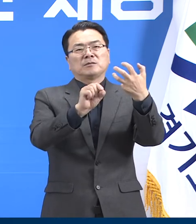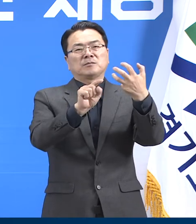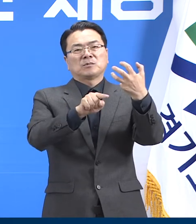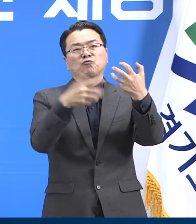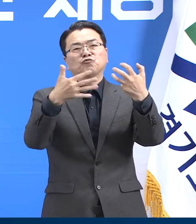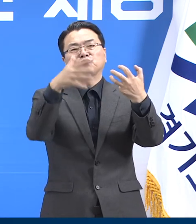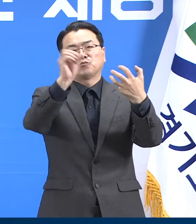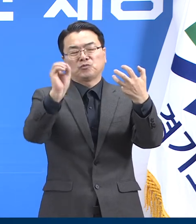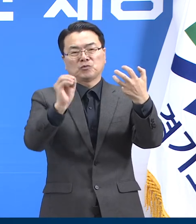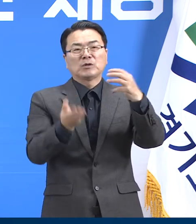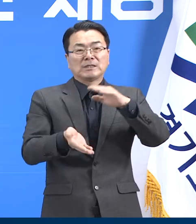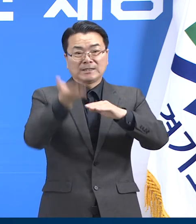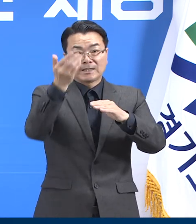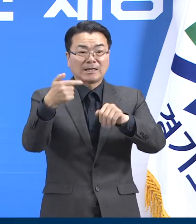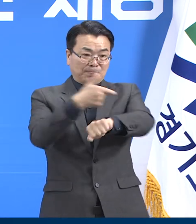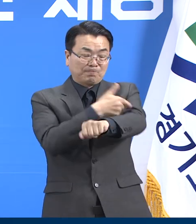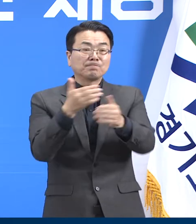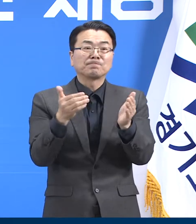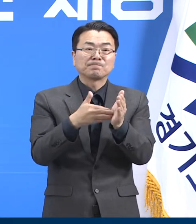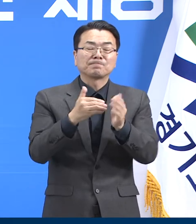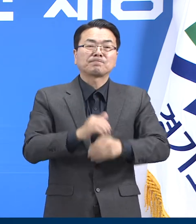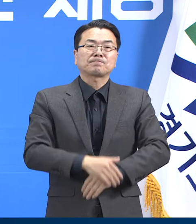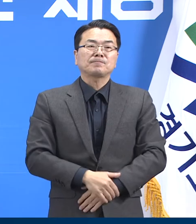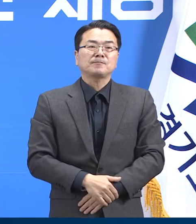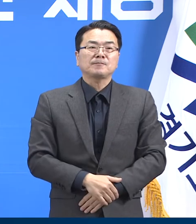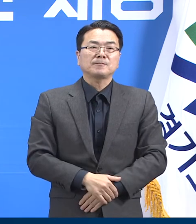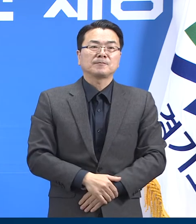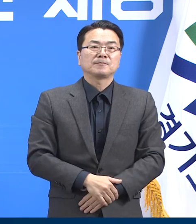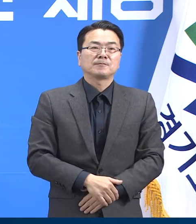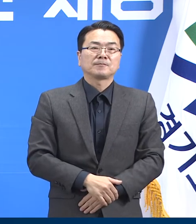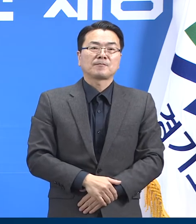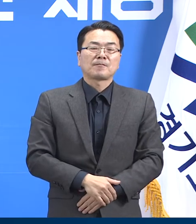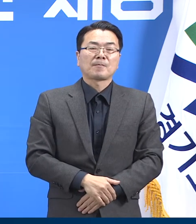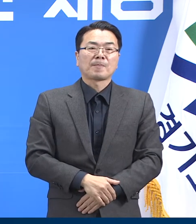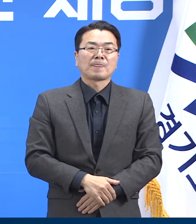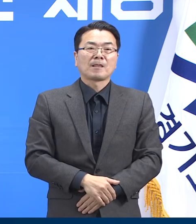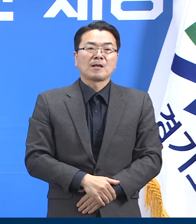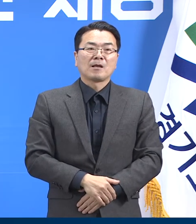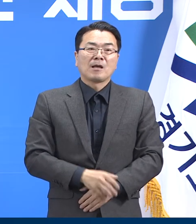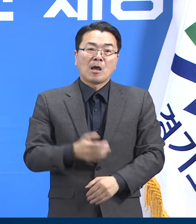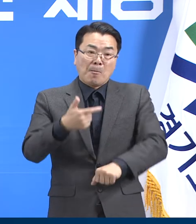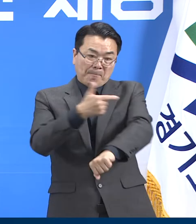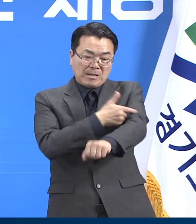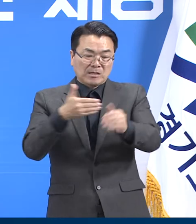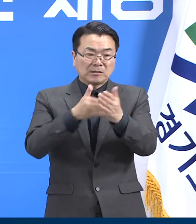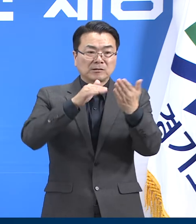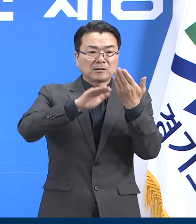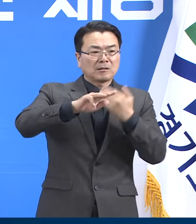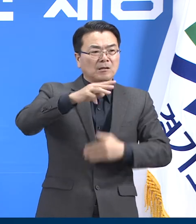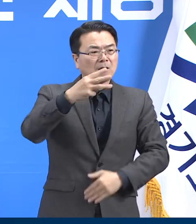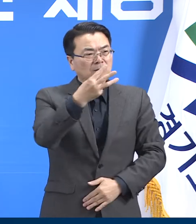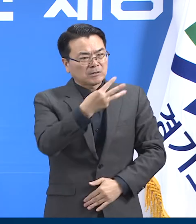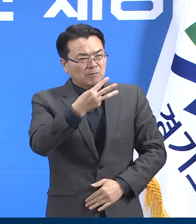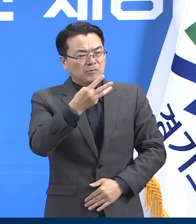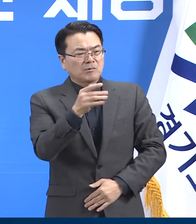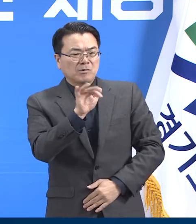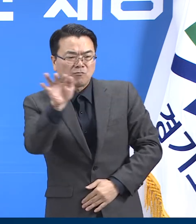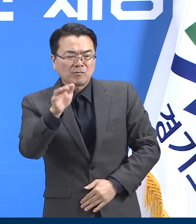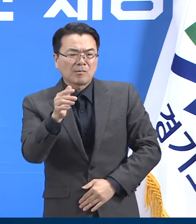%입니다. 한편 지난 한 주간 돈에 3,195건의 백신 이상 반응 신고가 있었습니다.